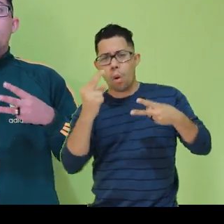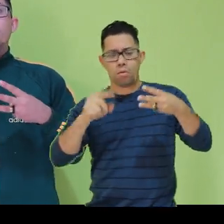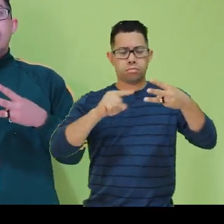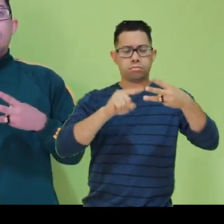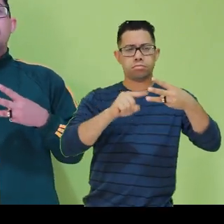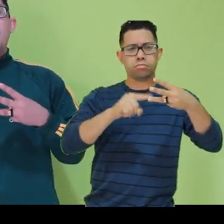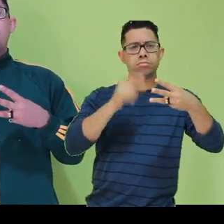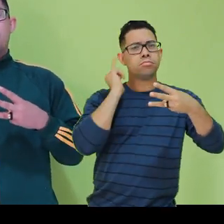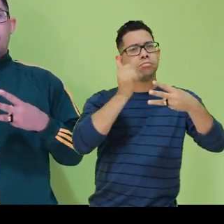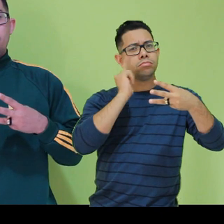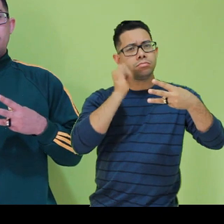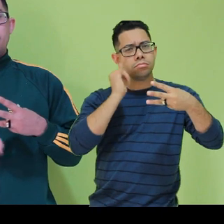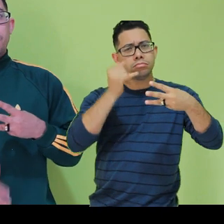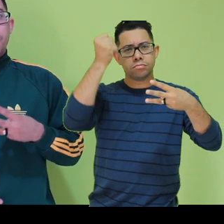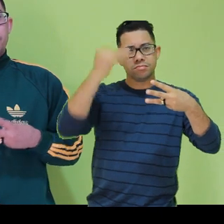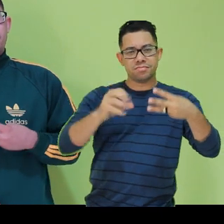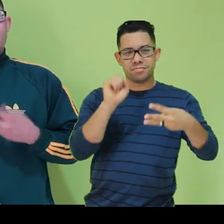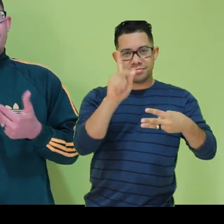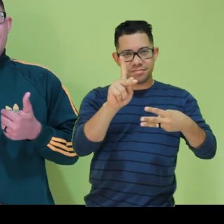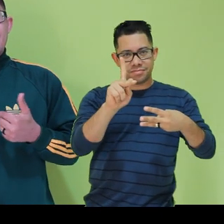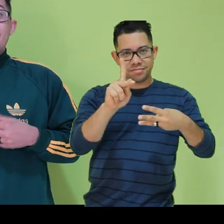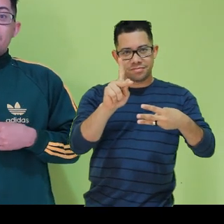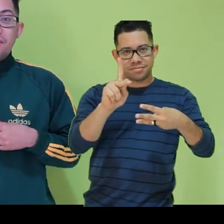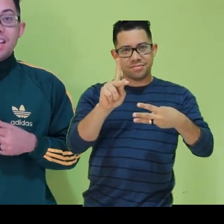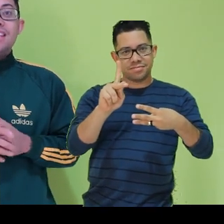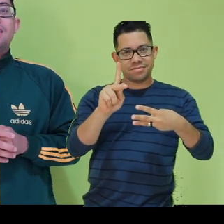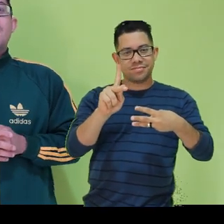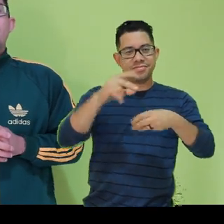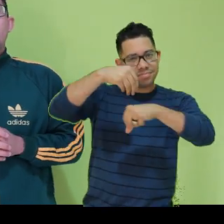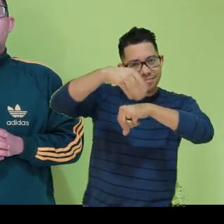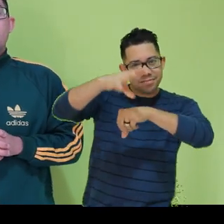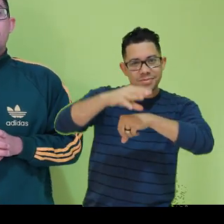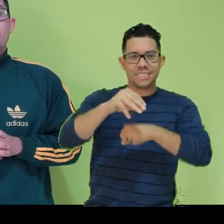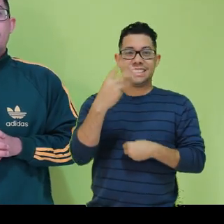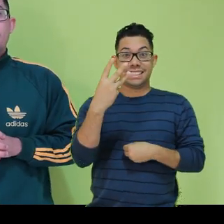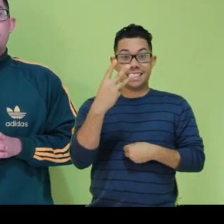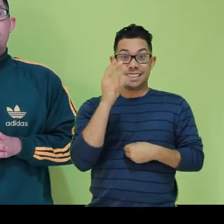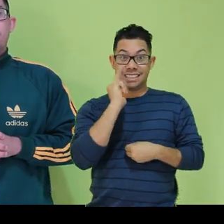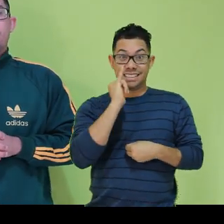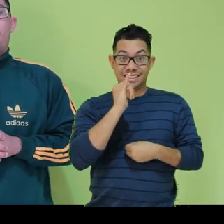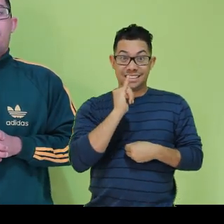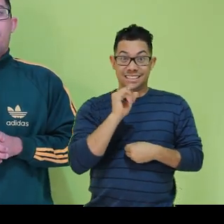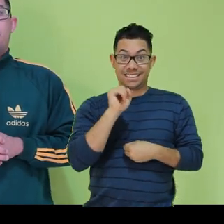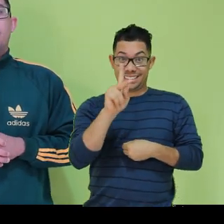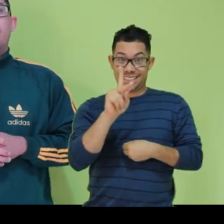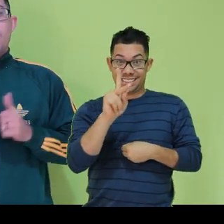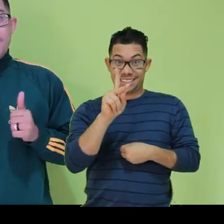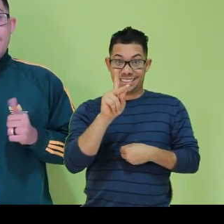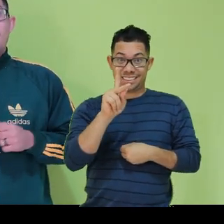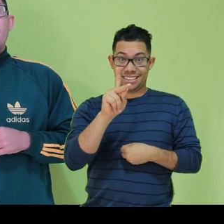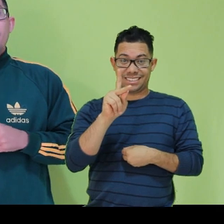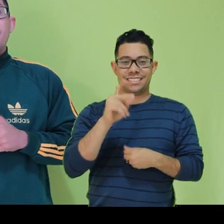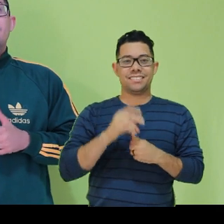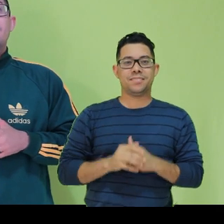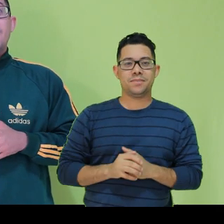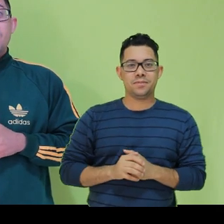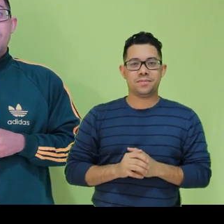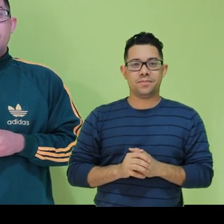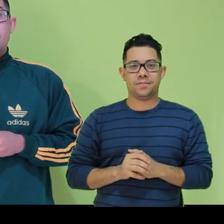contar um fato que aconteceu. Ok? Fica essas três dicas para você. Ok? Fica essas três dicas